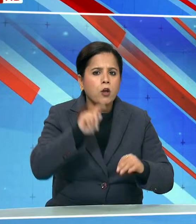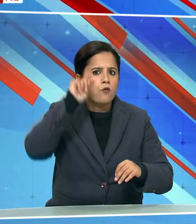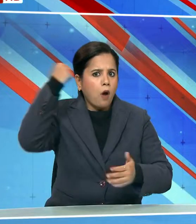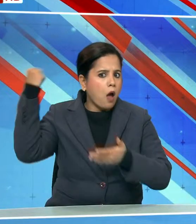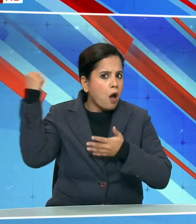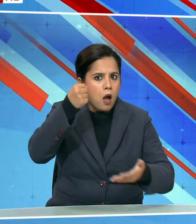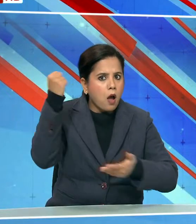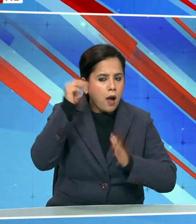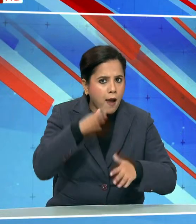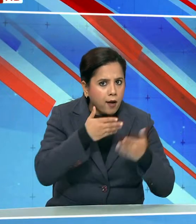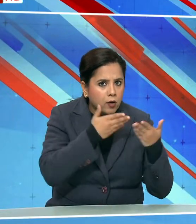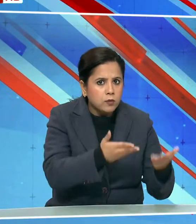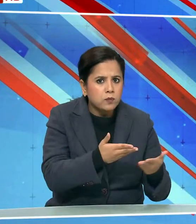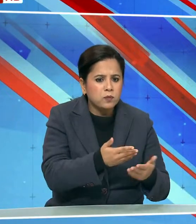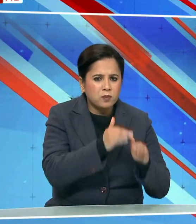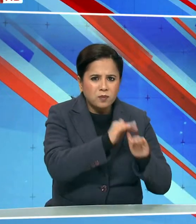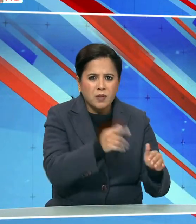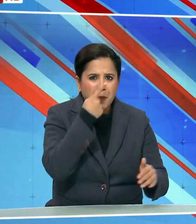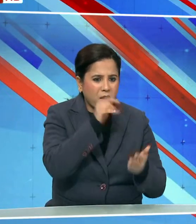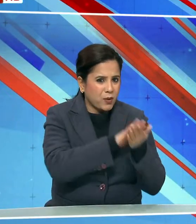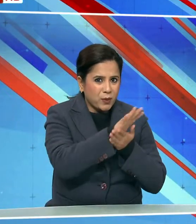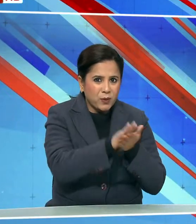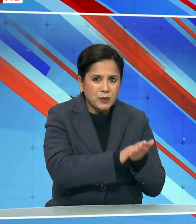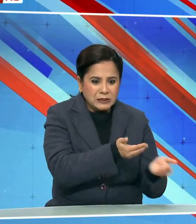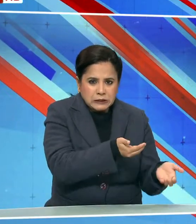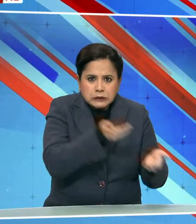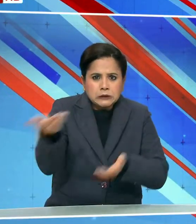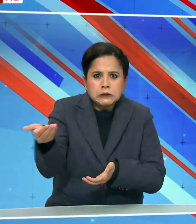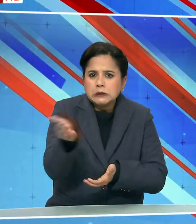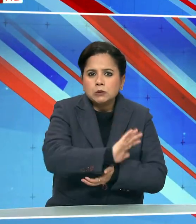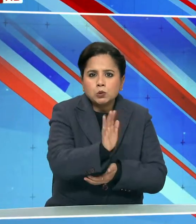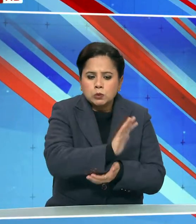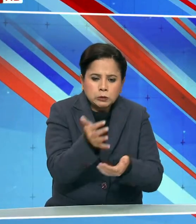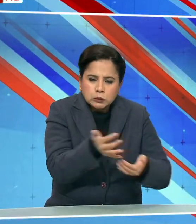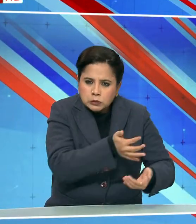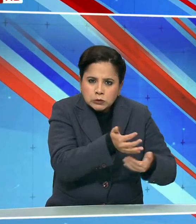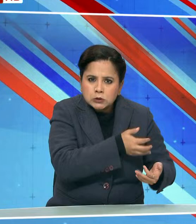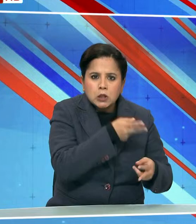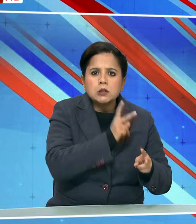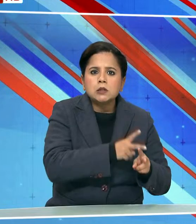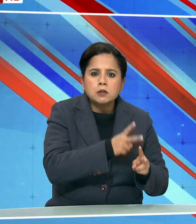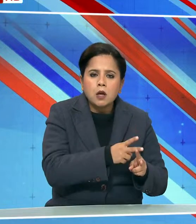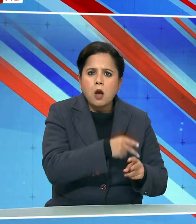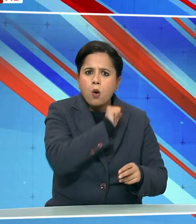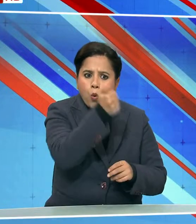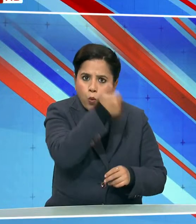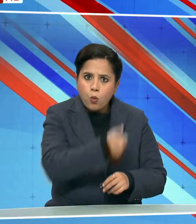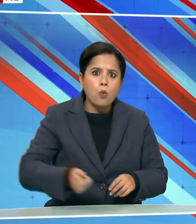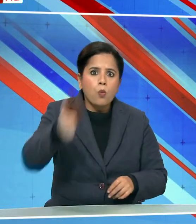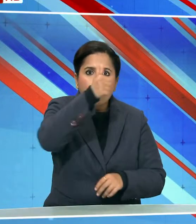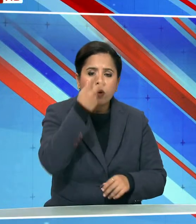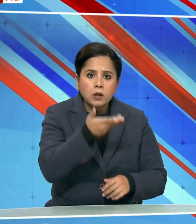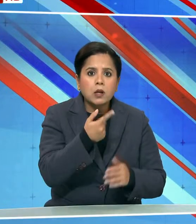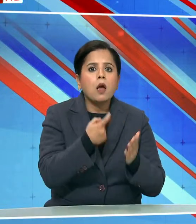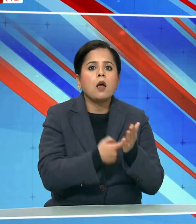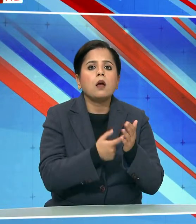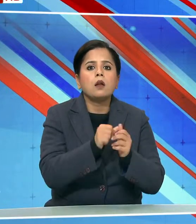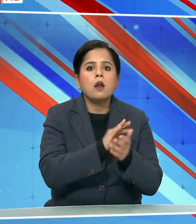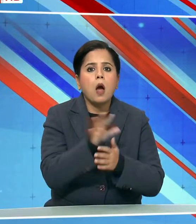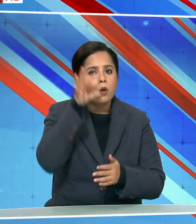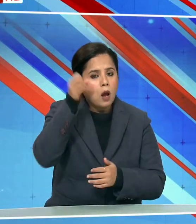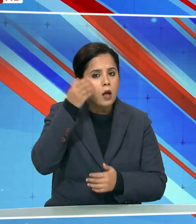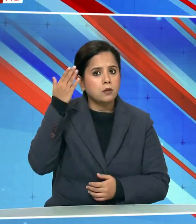अनात बच्चियों को परिवारों में गोद नहीं दिया जाता था और इनके नेता राहुल गांधी